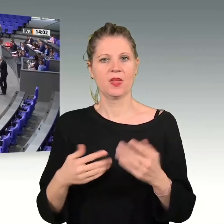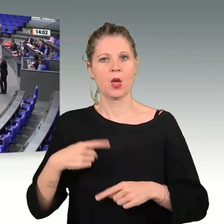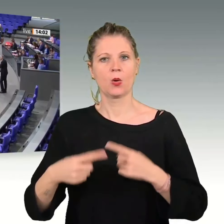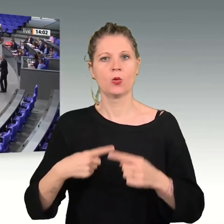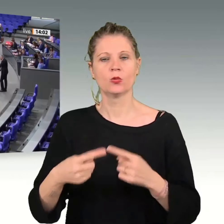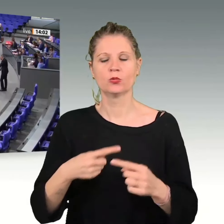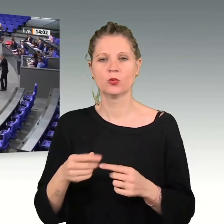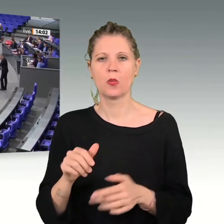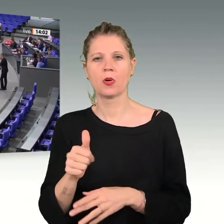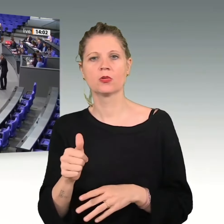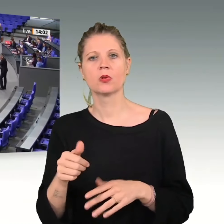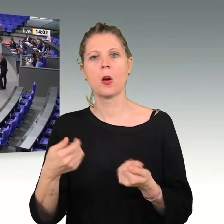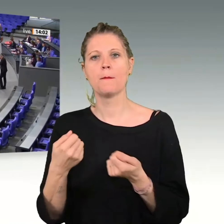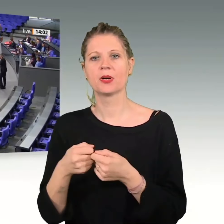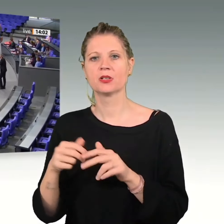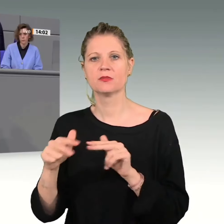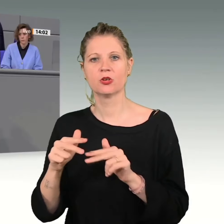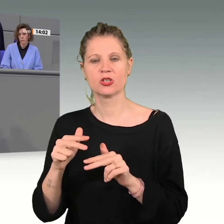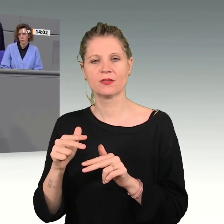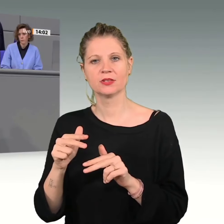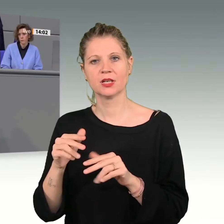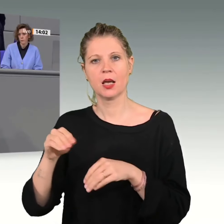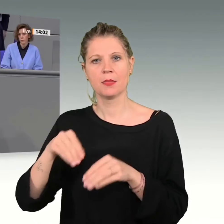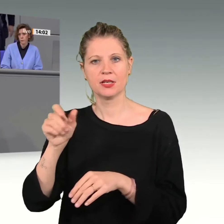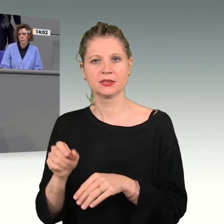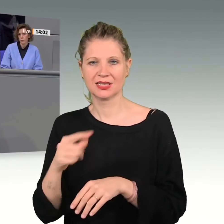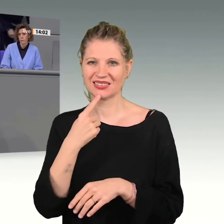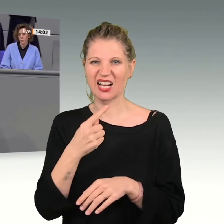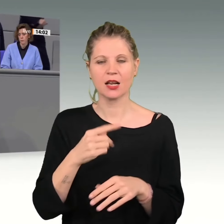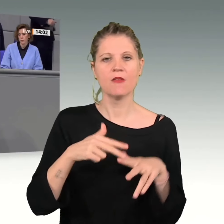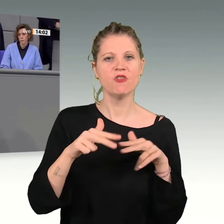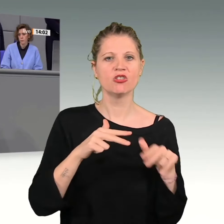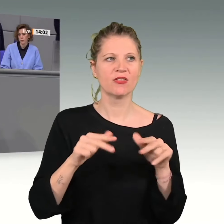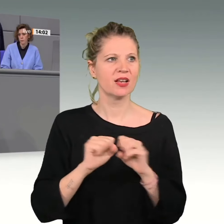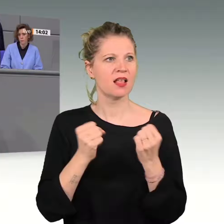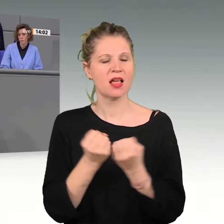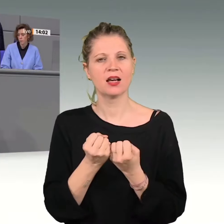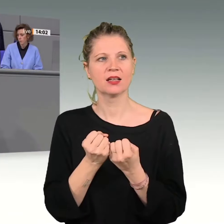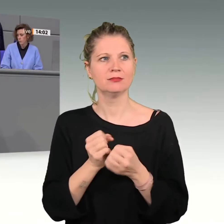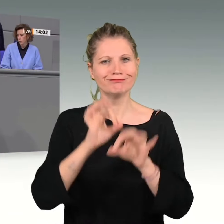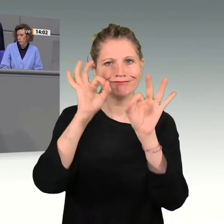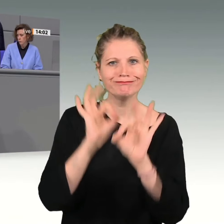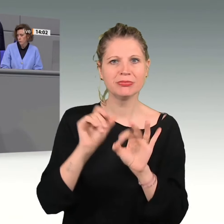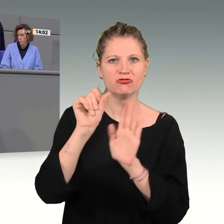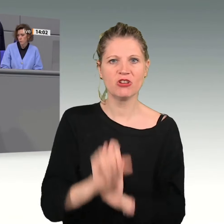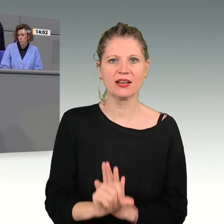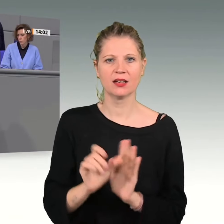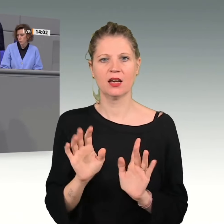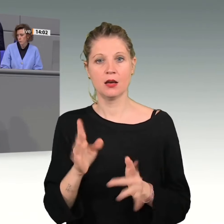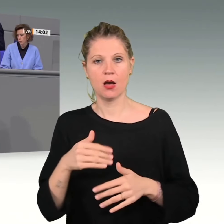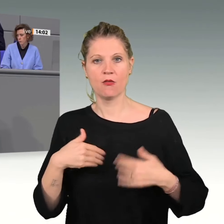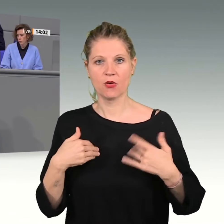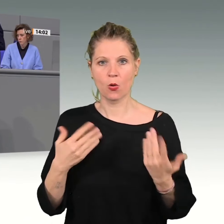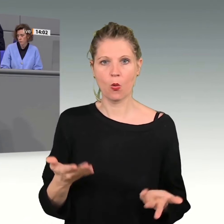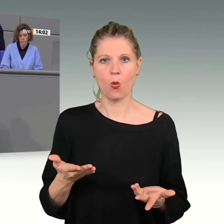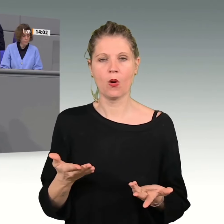Bundeswirtschaftsminister die wirtschaftliche Lage als dramatisch schlecht bezeichnet. Ich bin froh, dass damit